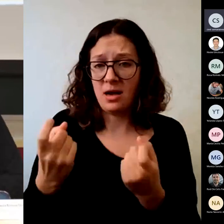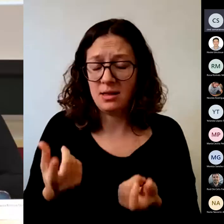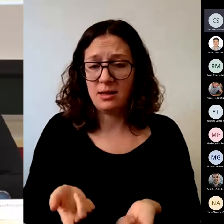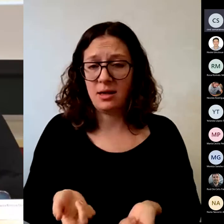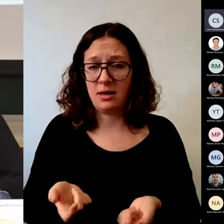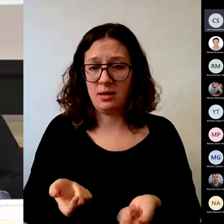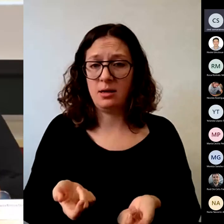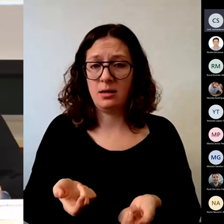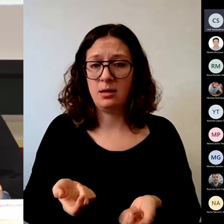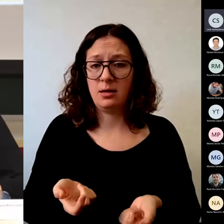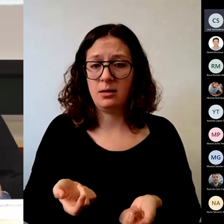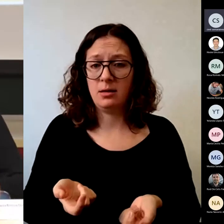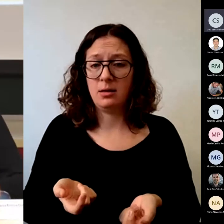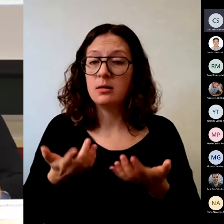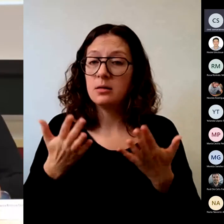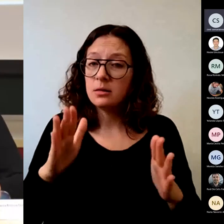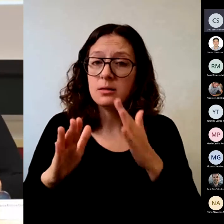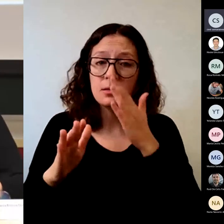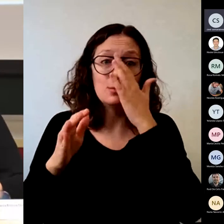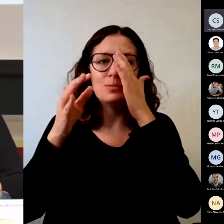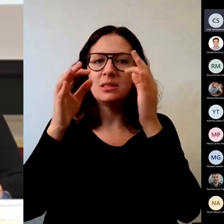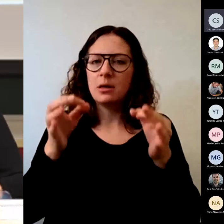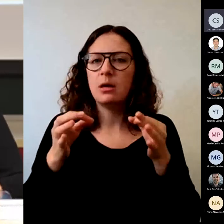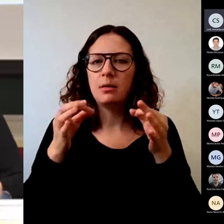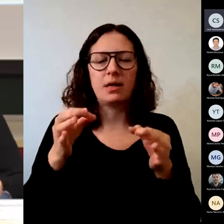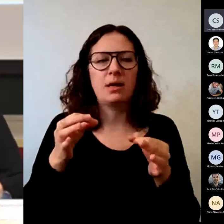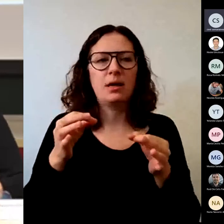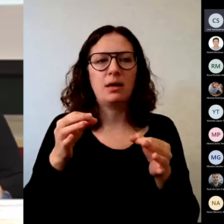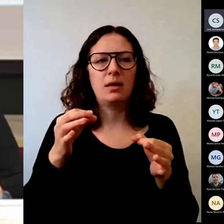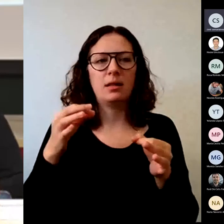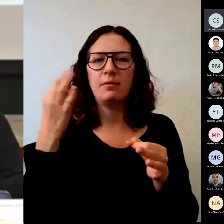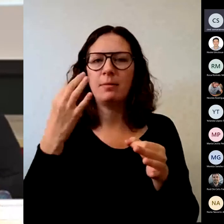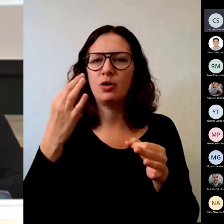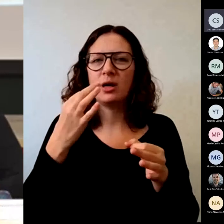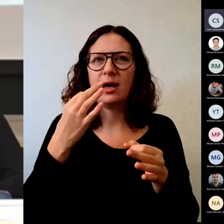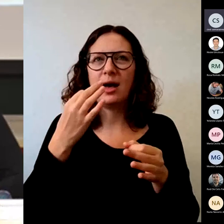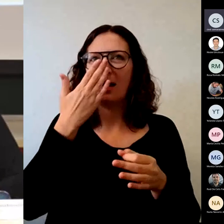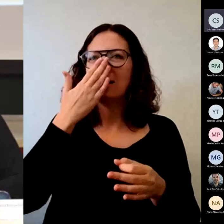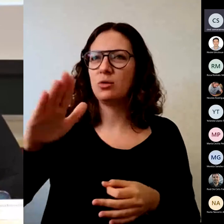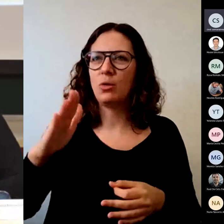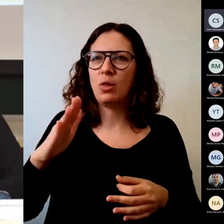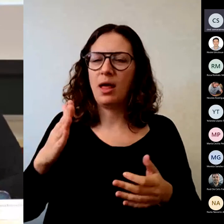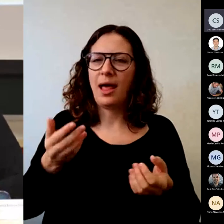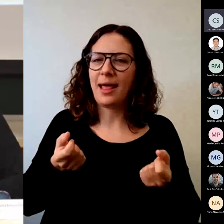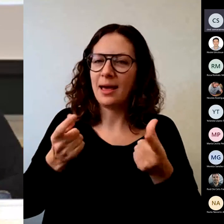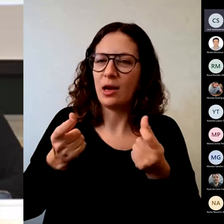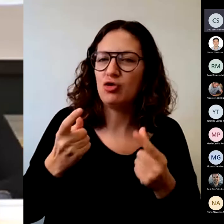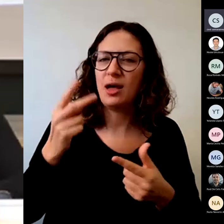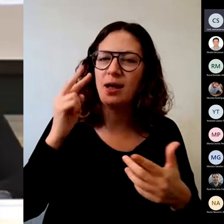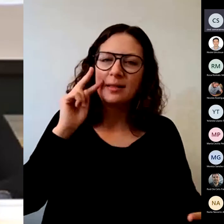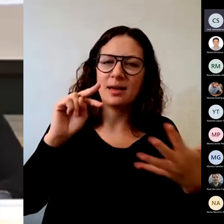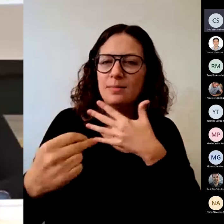profundizar pero siempre desde una actitud proactiva generosa y transparente por parte del instituto